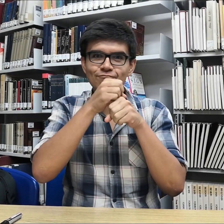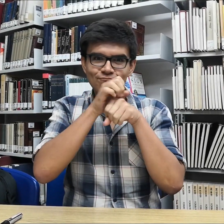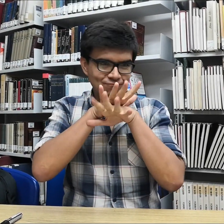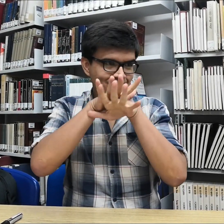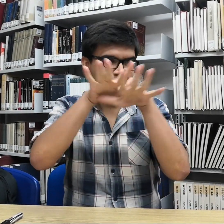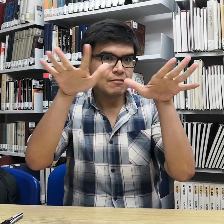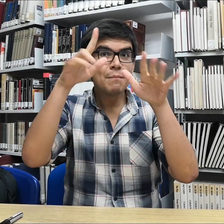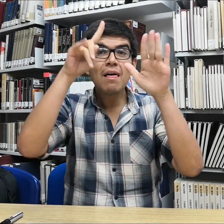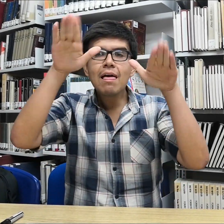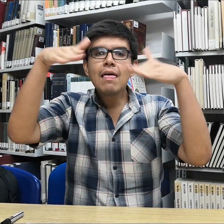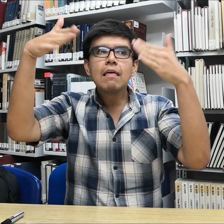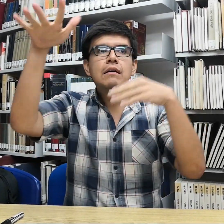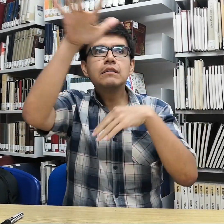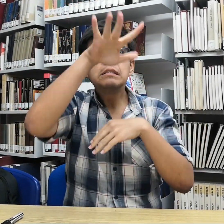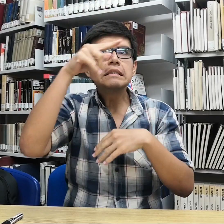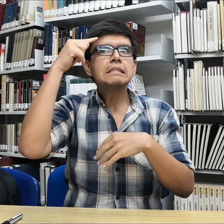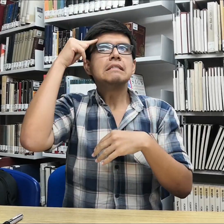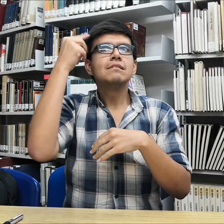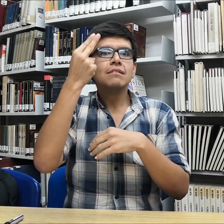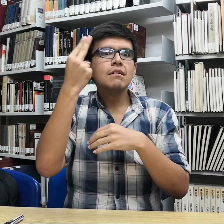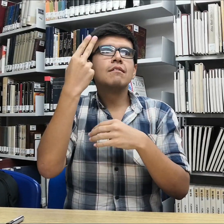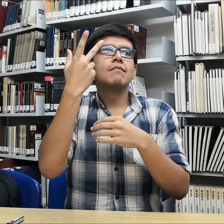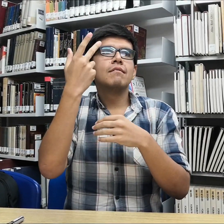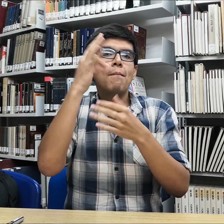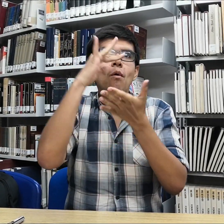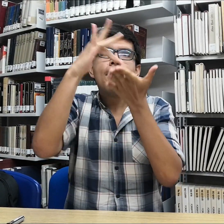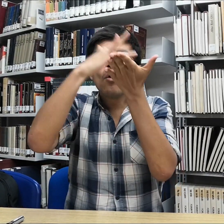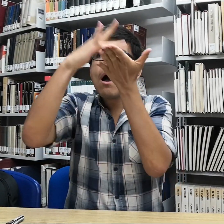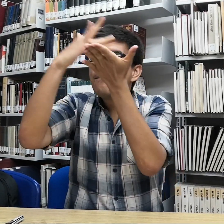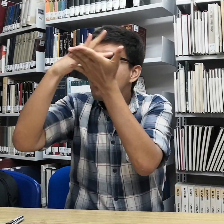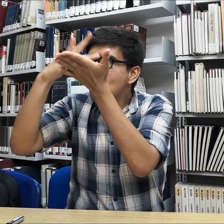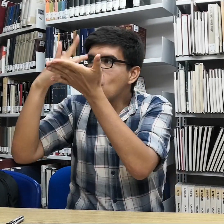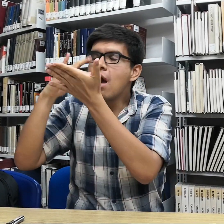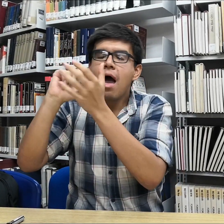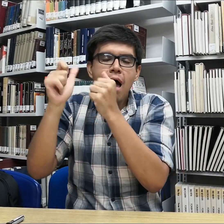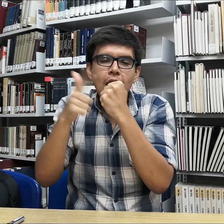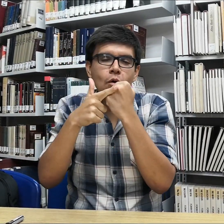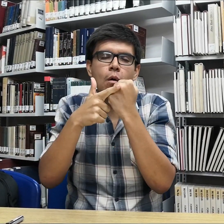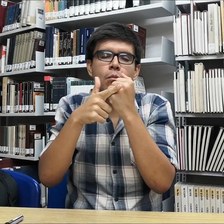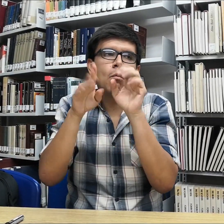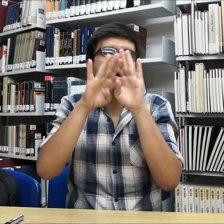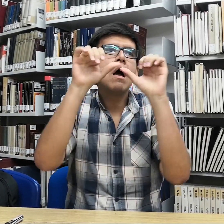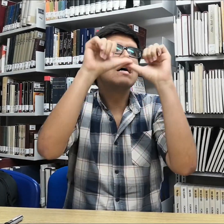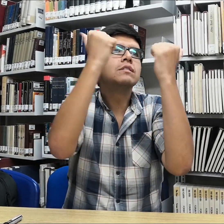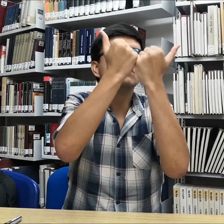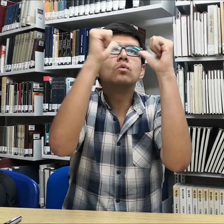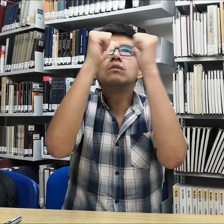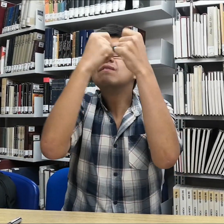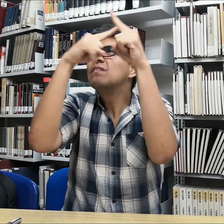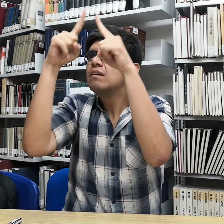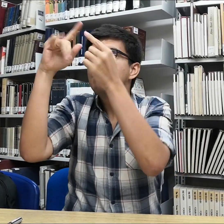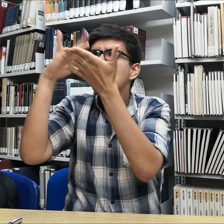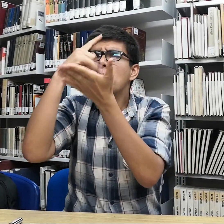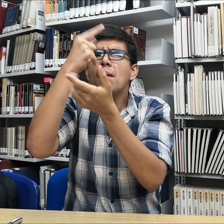Sí es importante, mira, ahorita es importante difundir que afuera las personas sepan que hay apoyo, que hay diferentes